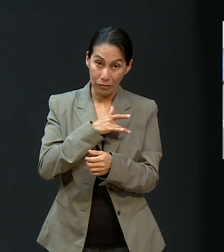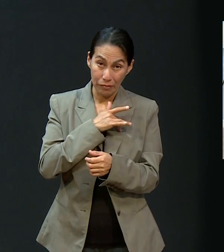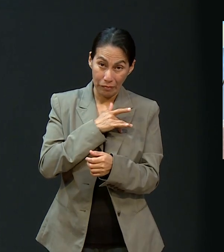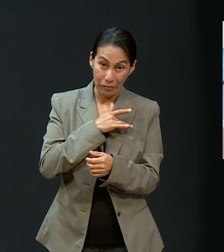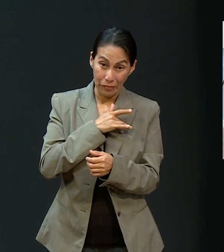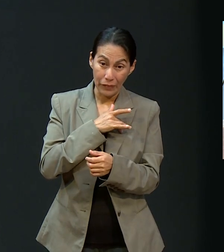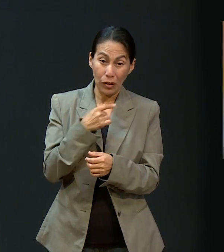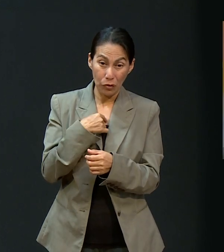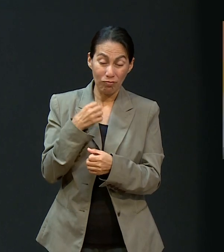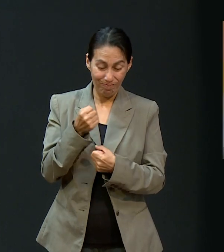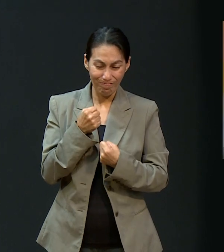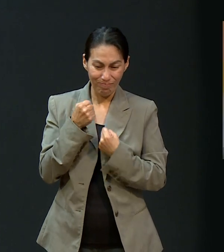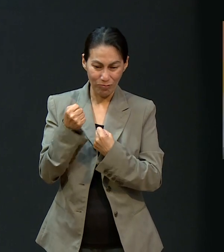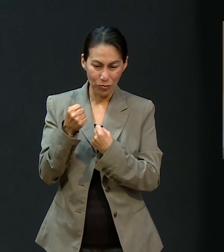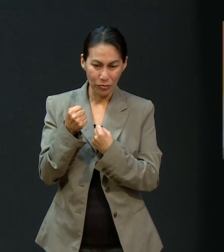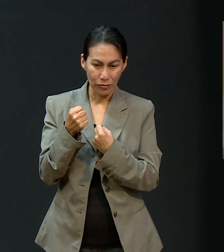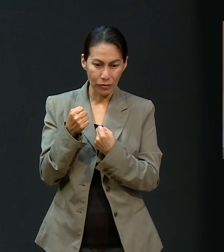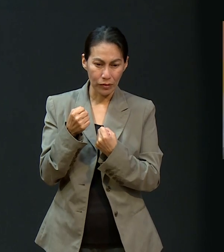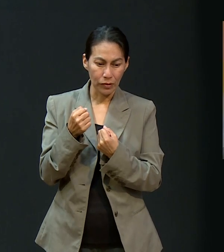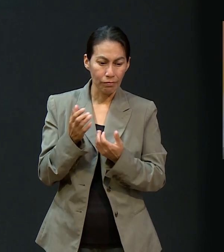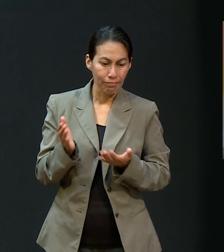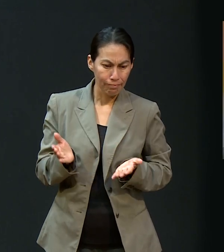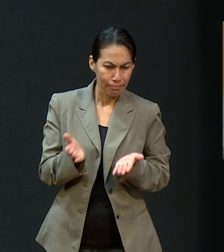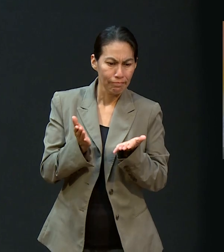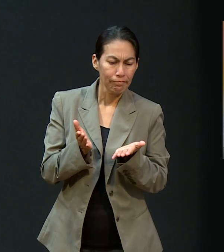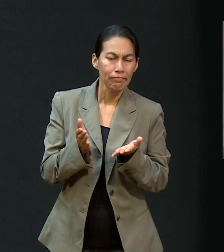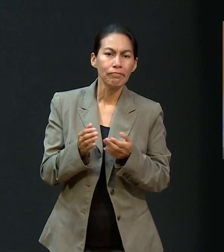Pero igual sentía que debería ser fuerte por ella.